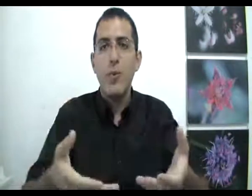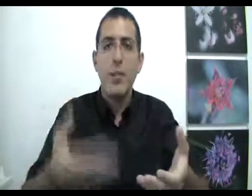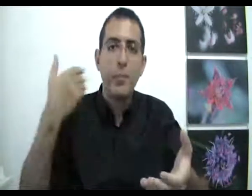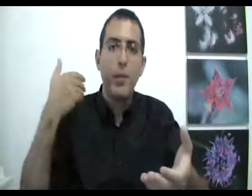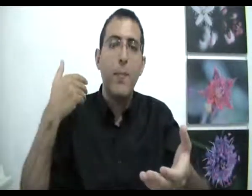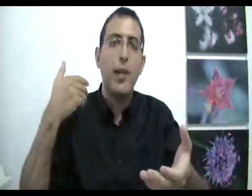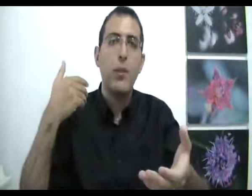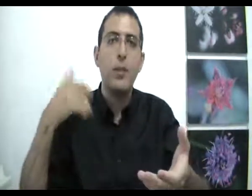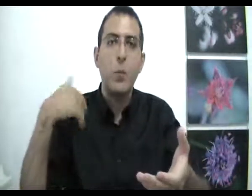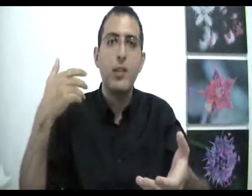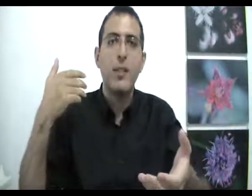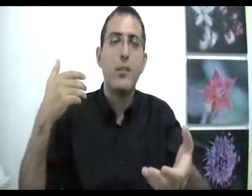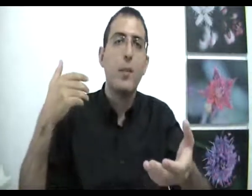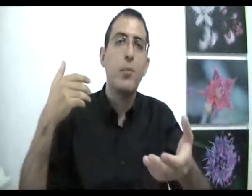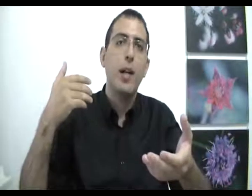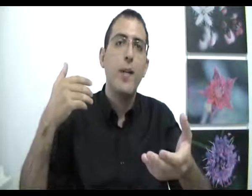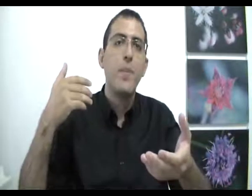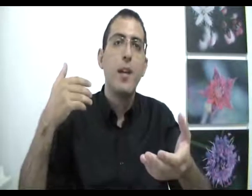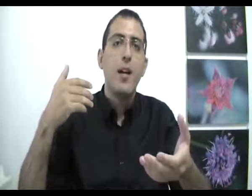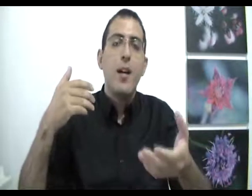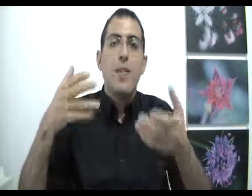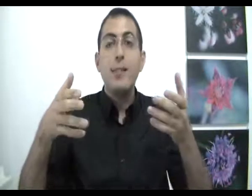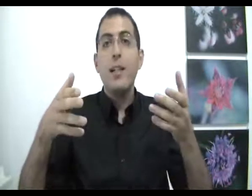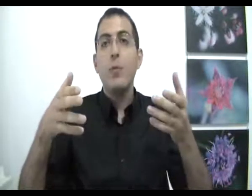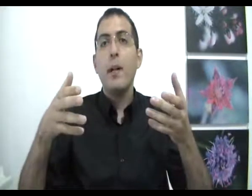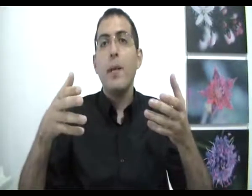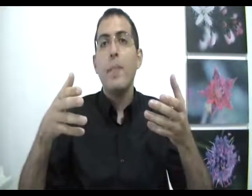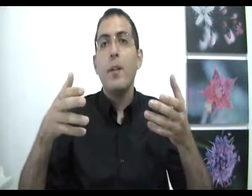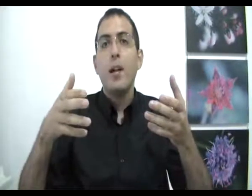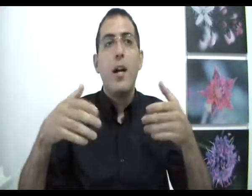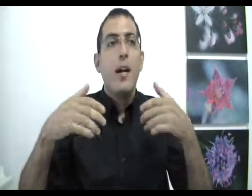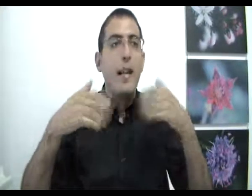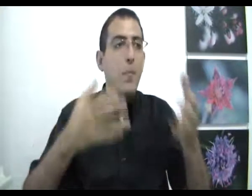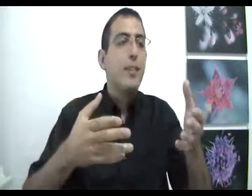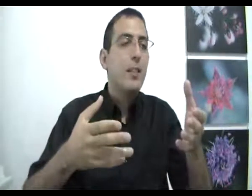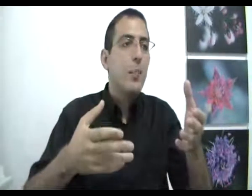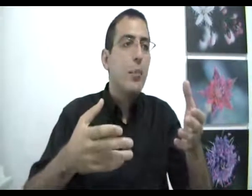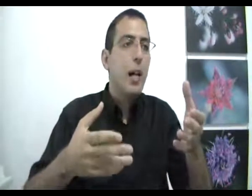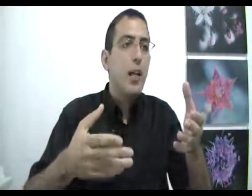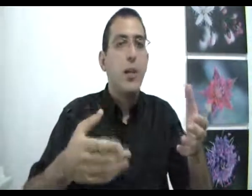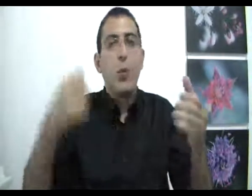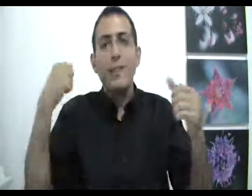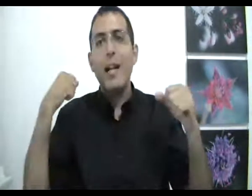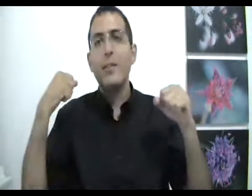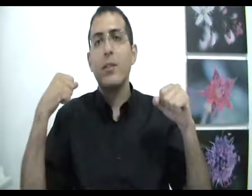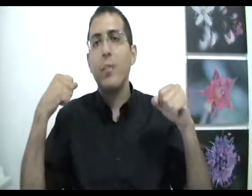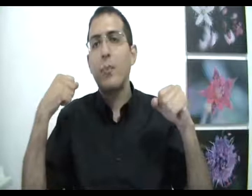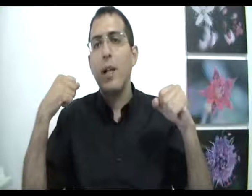עושה את הפעולה, ברגע הקודם הוא רוצה לעשות את הפעולה ואז אנחנו אומרים למה הוא עשה את הפעולה? כי הוא רצה לעשות את הפעולה